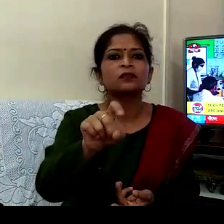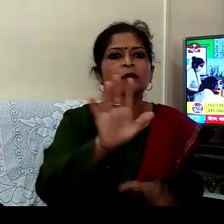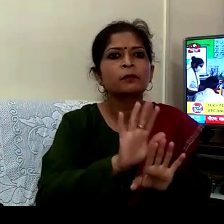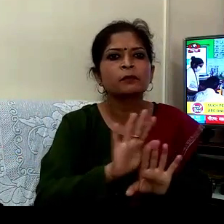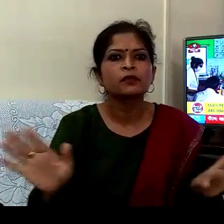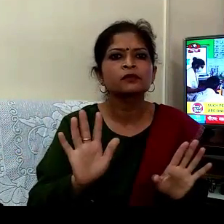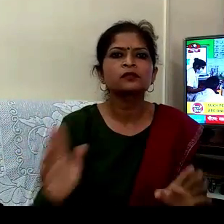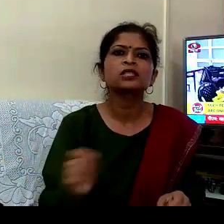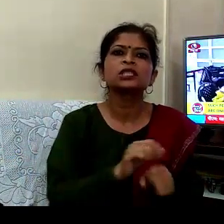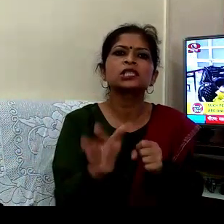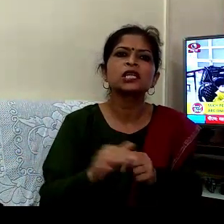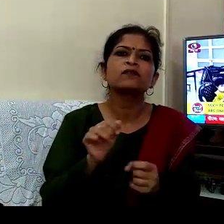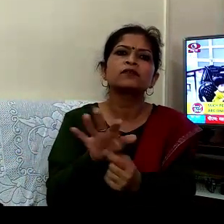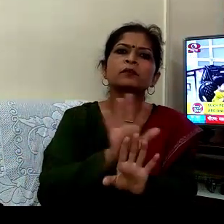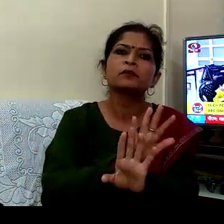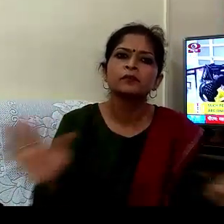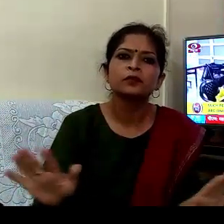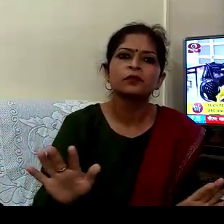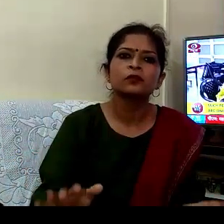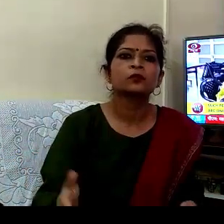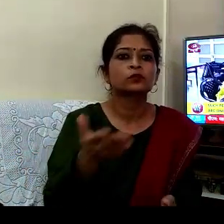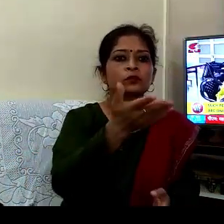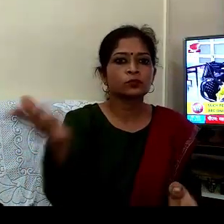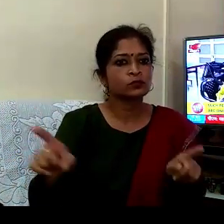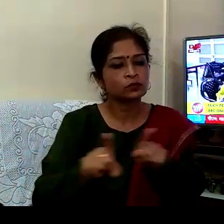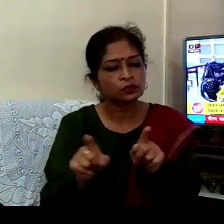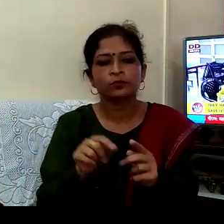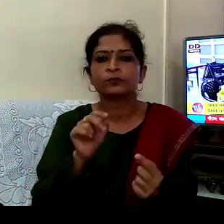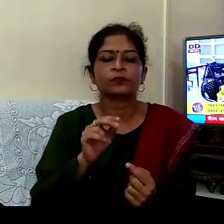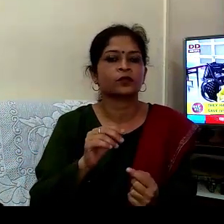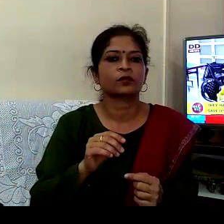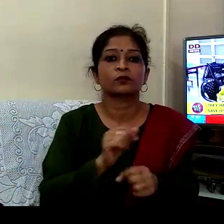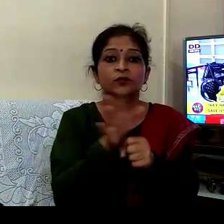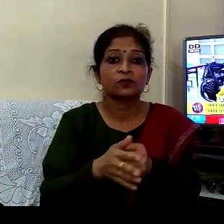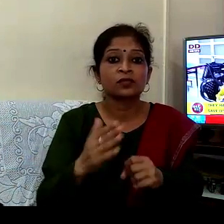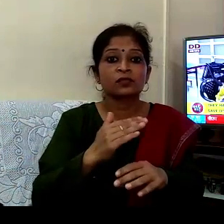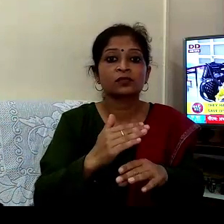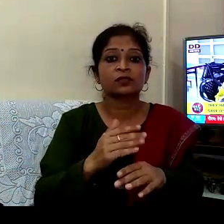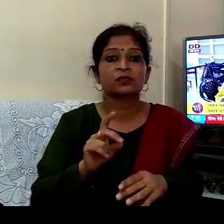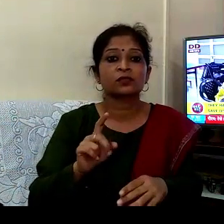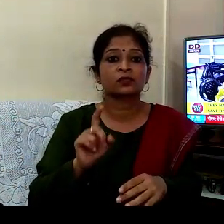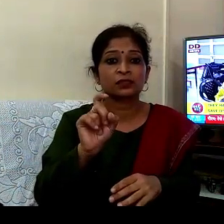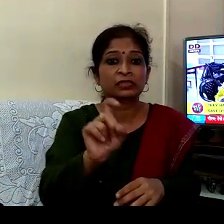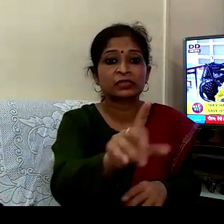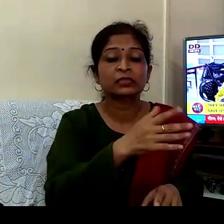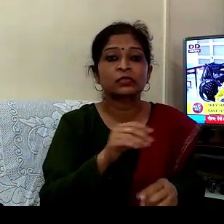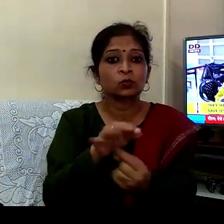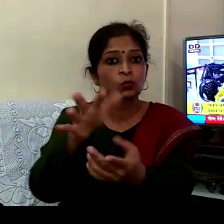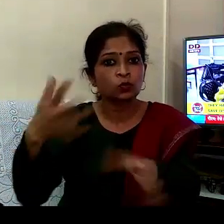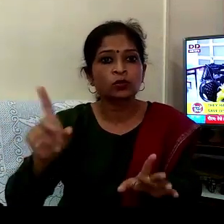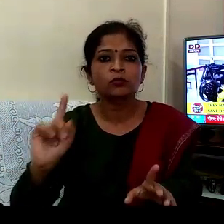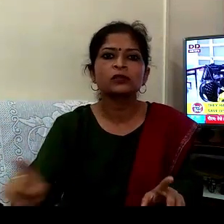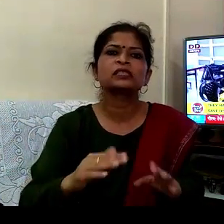پیڑی بھر ہے ان لوگوں نے دوسروں کو سنگرمن سے بچانے کے لیے خود کو الگ کیا ہے اور